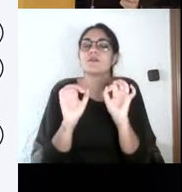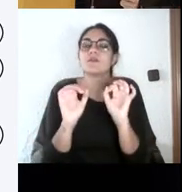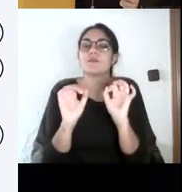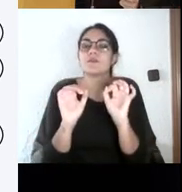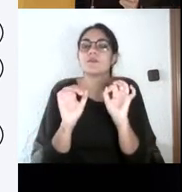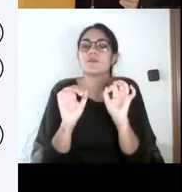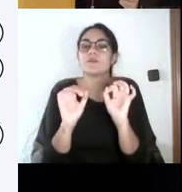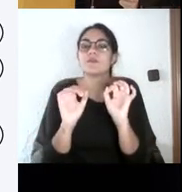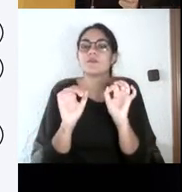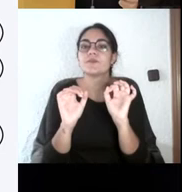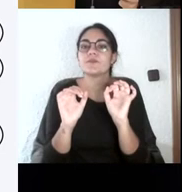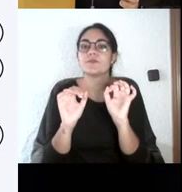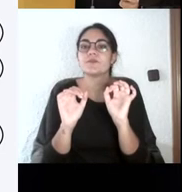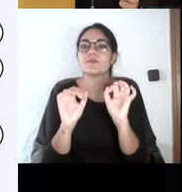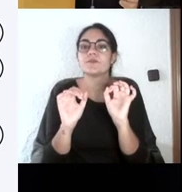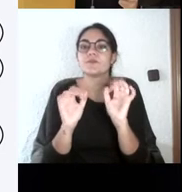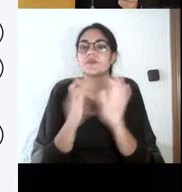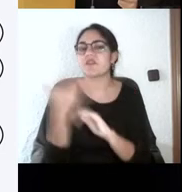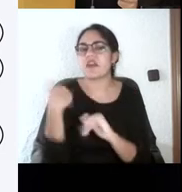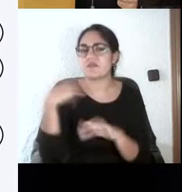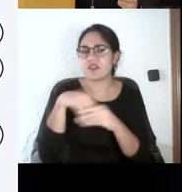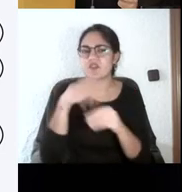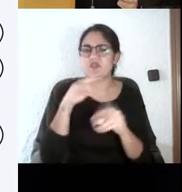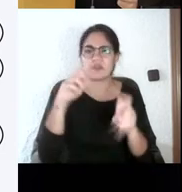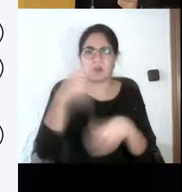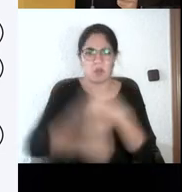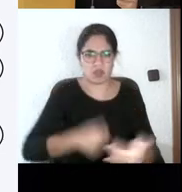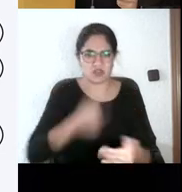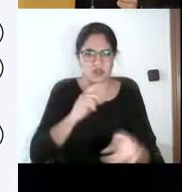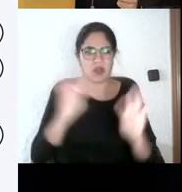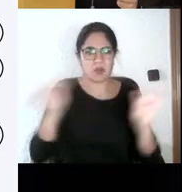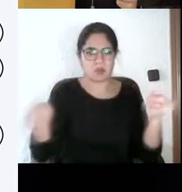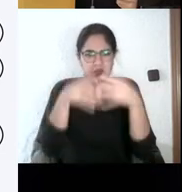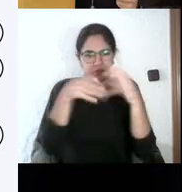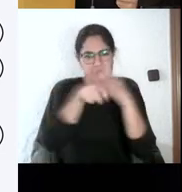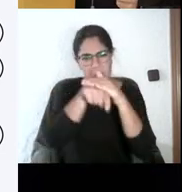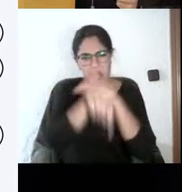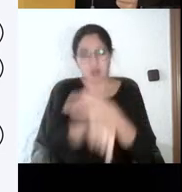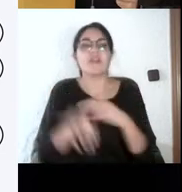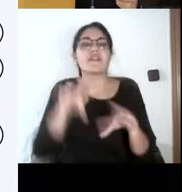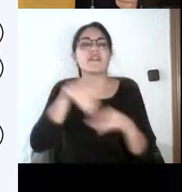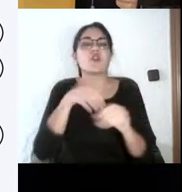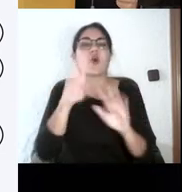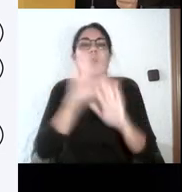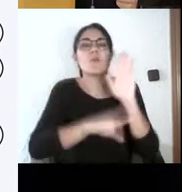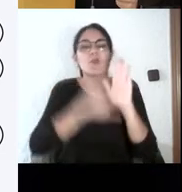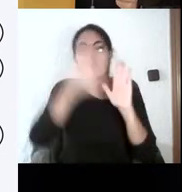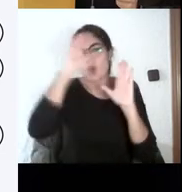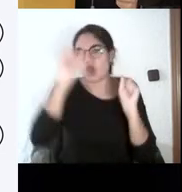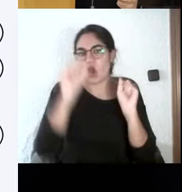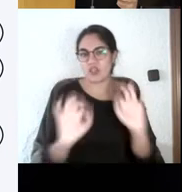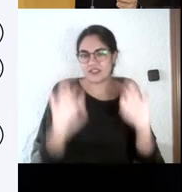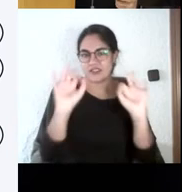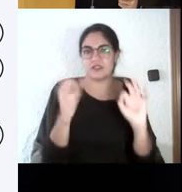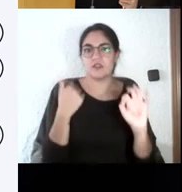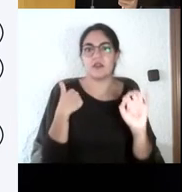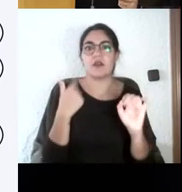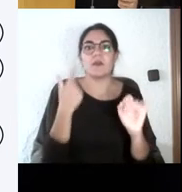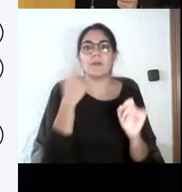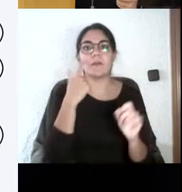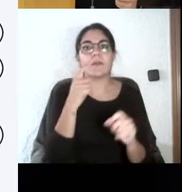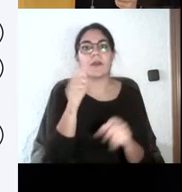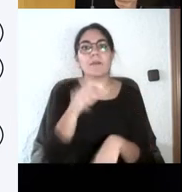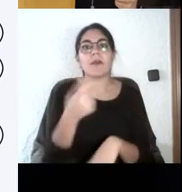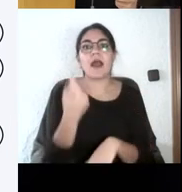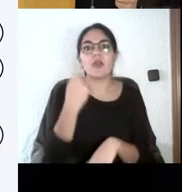protocolos, y siguen... Pues yo no sé ahora mismo cuántos bits, y aquí mis alumnos dirán, Dios